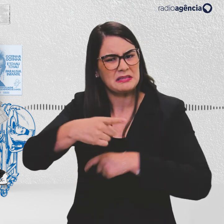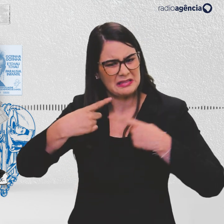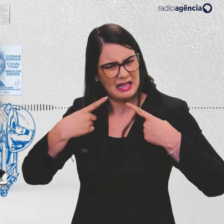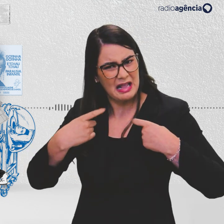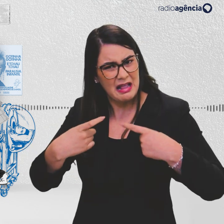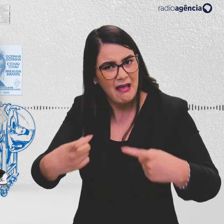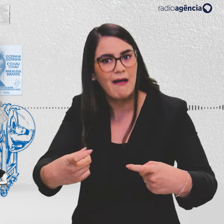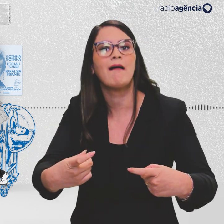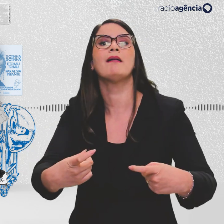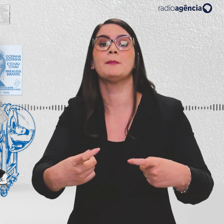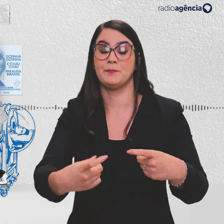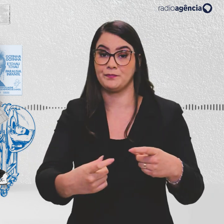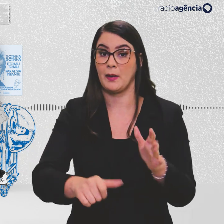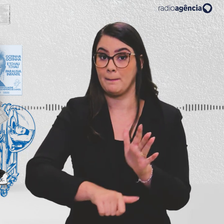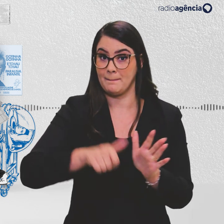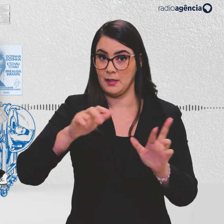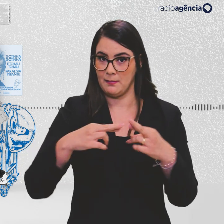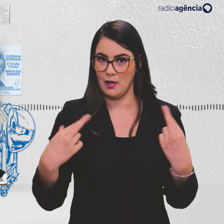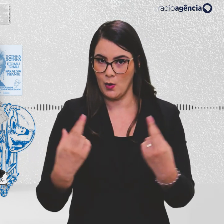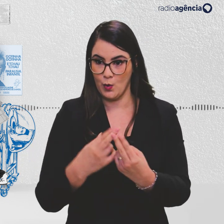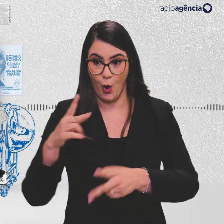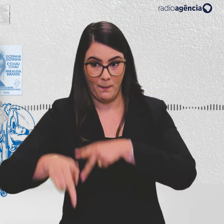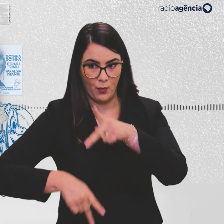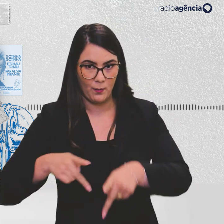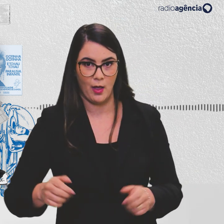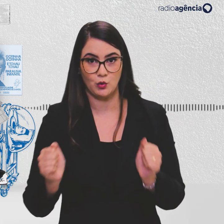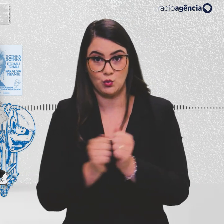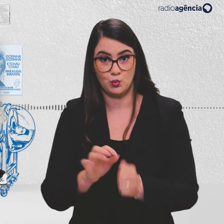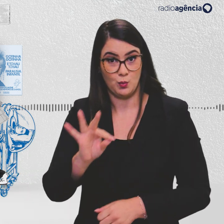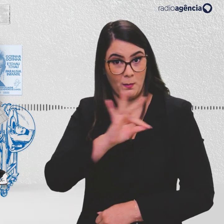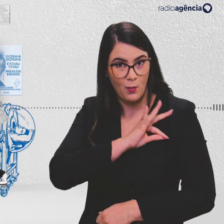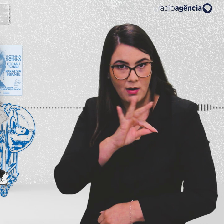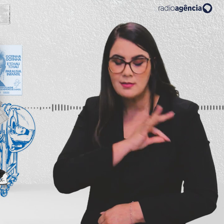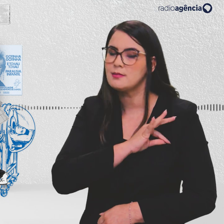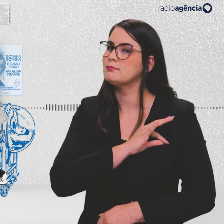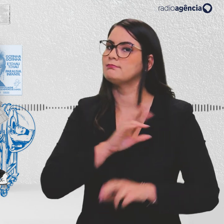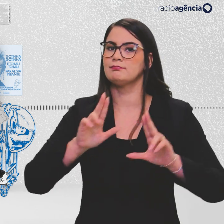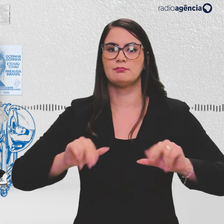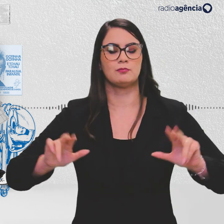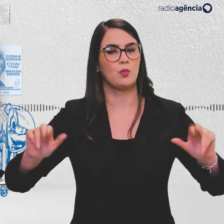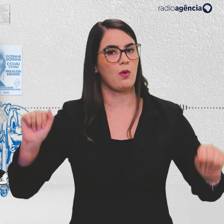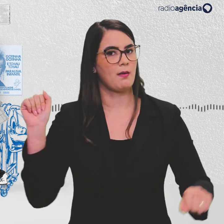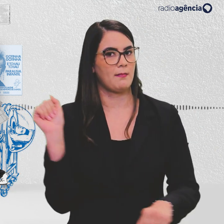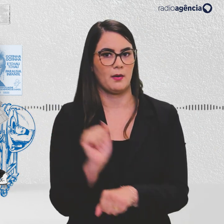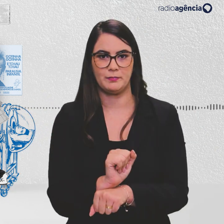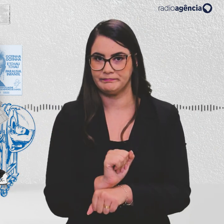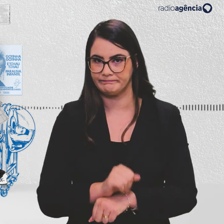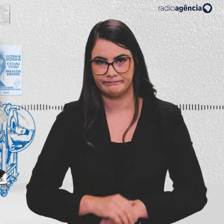guerra. Este primeiro encontro dos populares com a Força Armada nunca mais cessou.